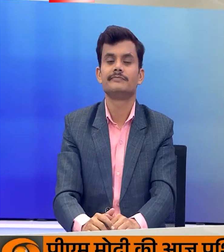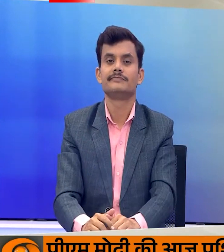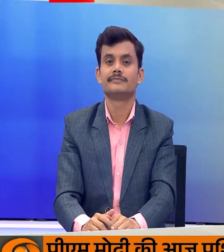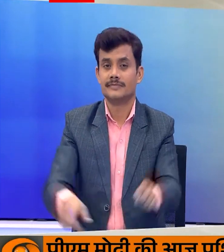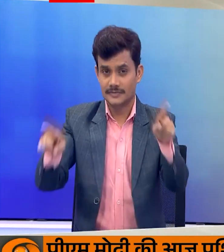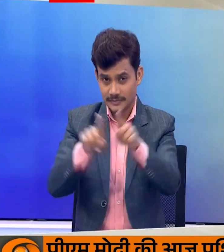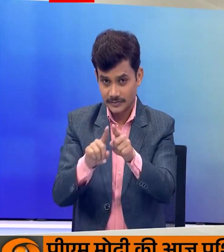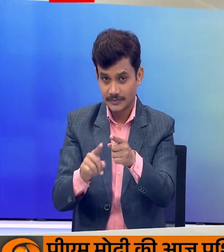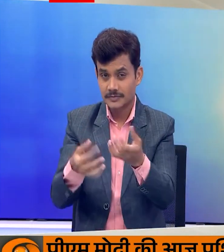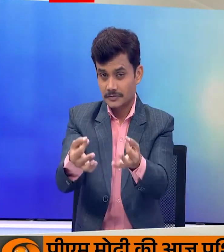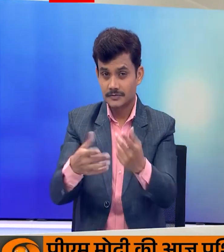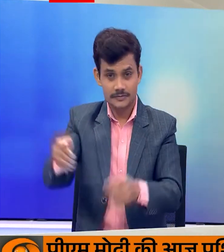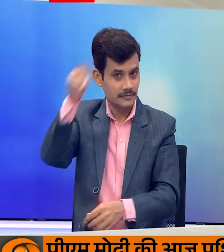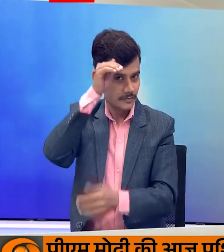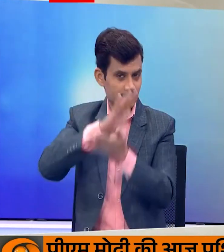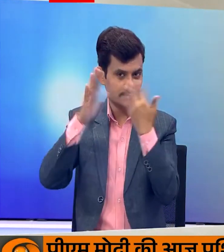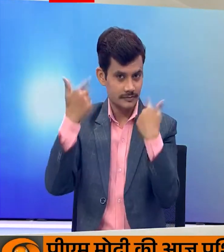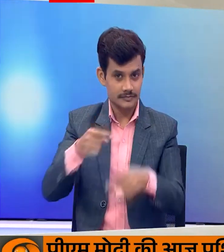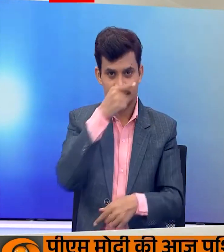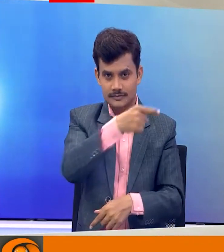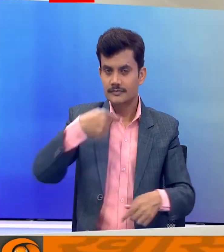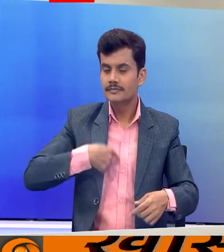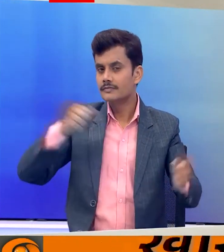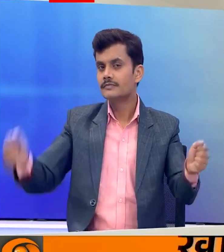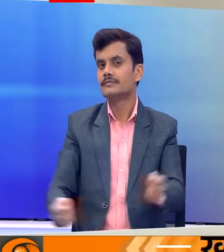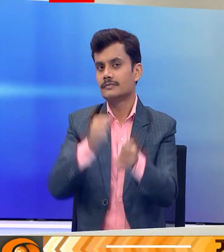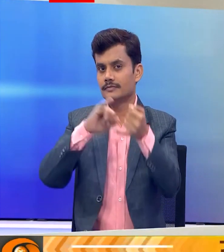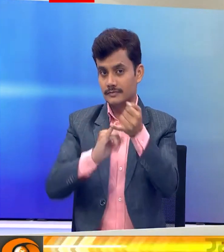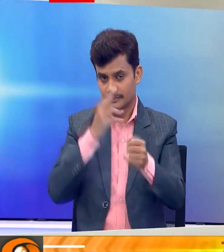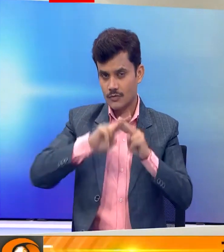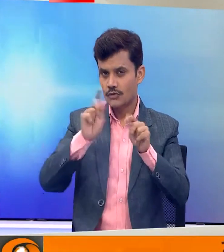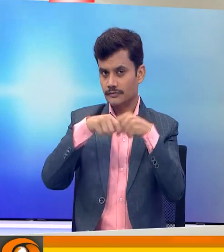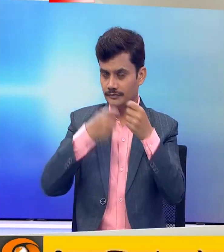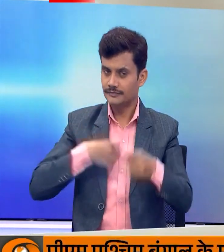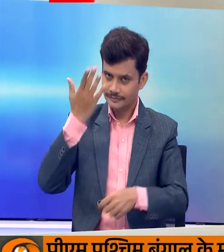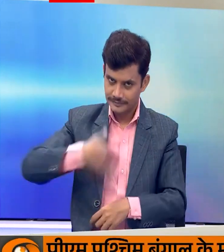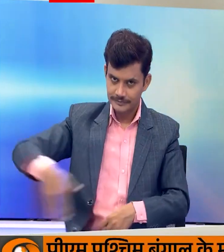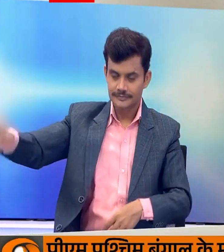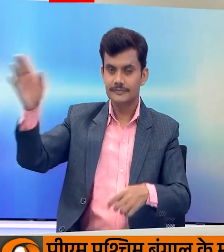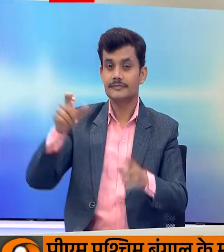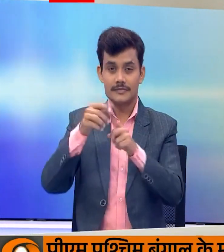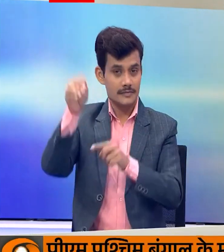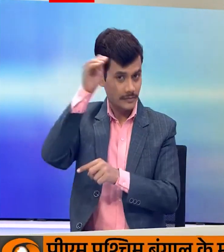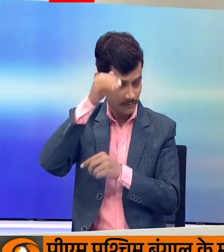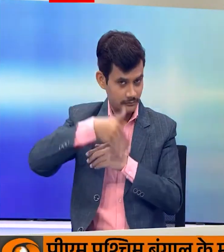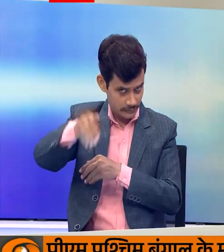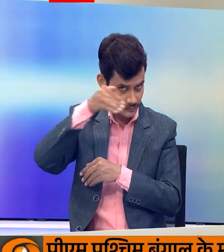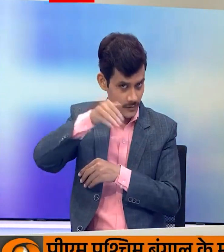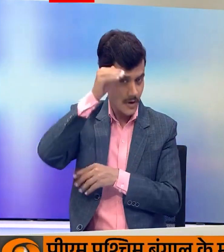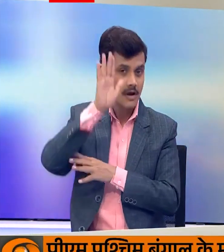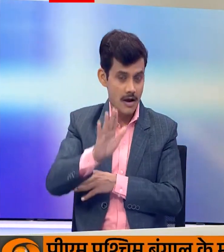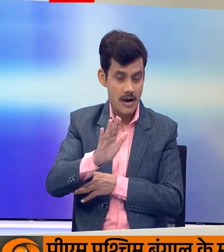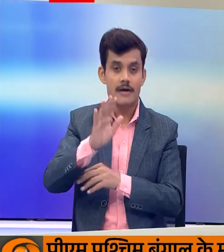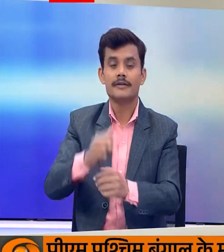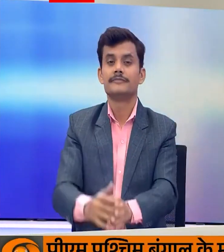इसी के साथ इस विशेश पुलिटिन में इतना ही मुझे और मेरे सहियोगी शरत के साथ हमारी पूरी टीम को दीजे अनुमती टीजी न्यूस पर खबरों का सिलसला